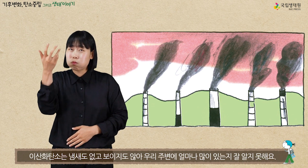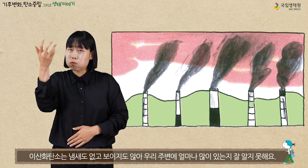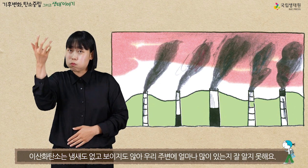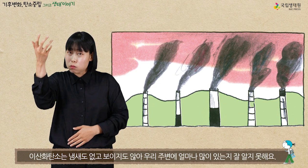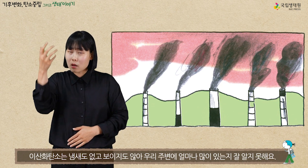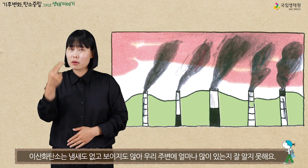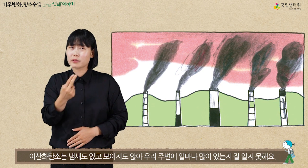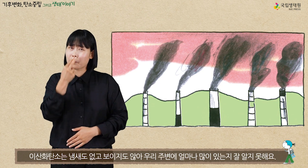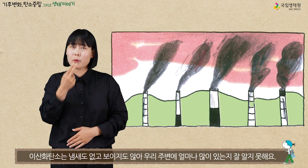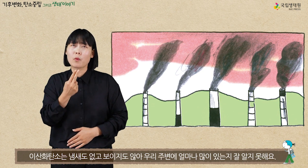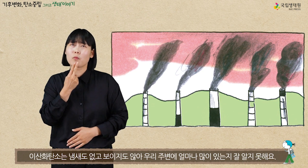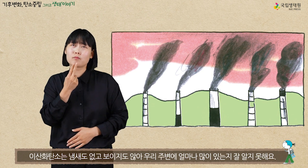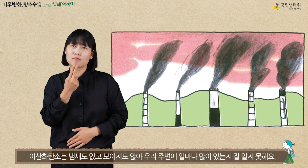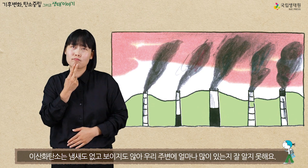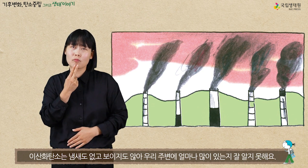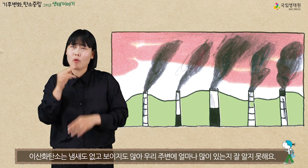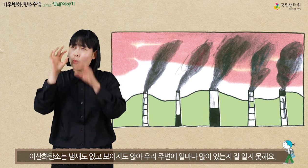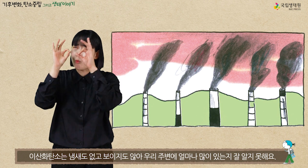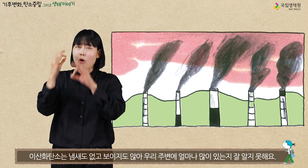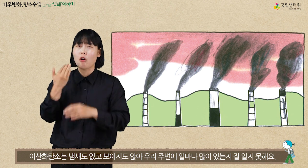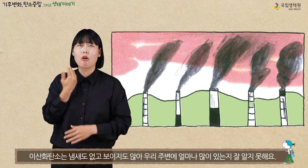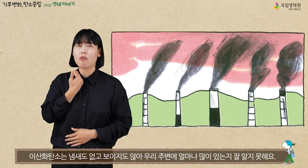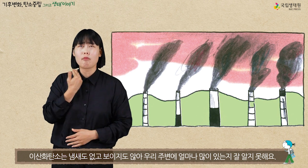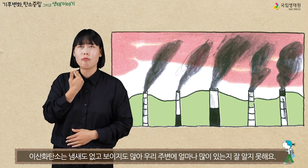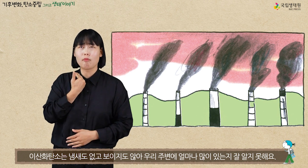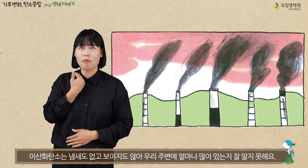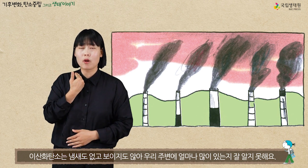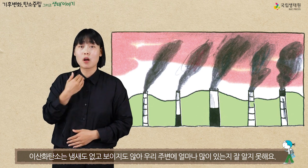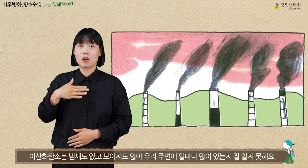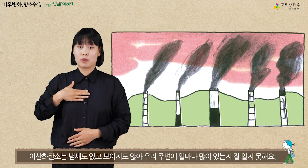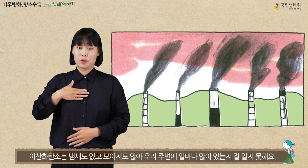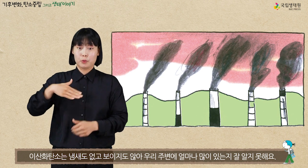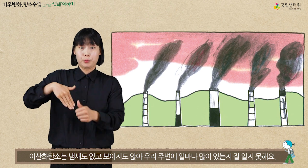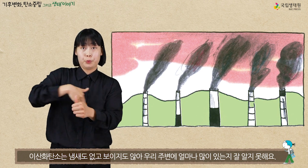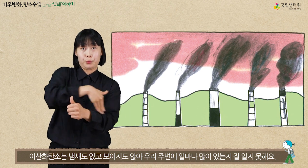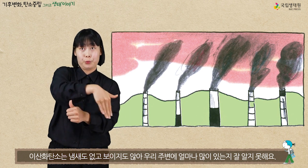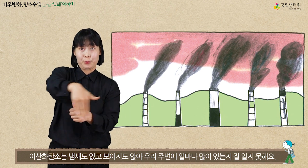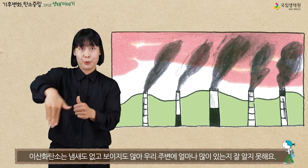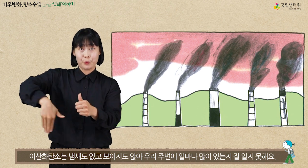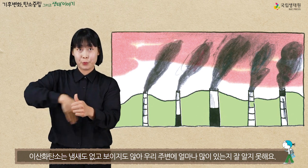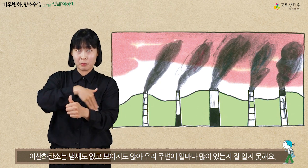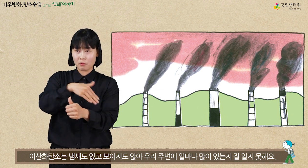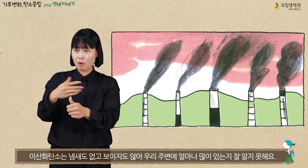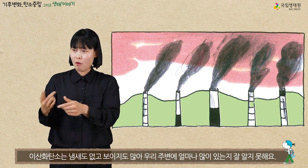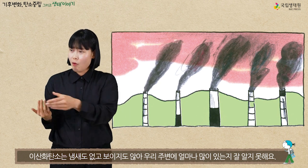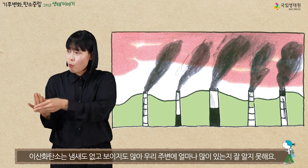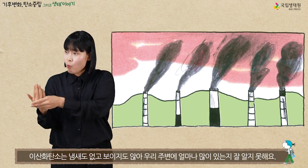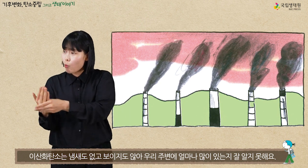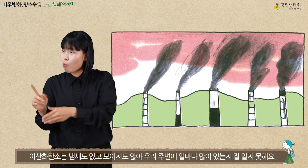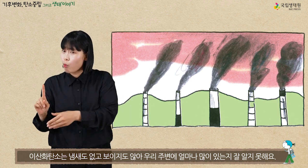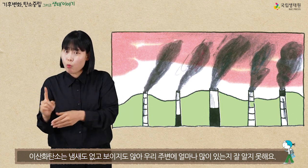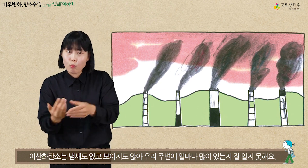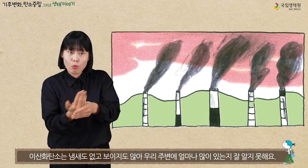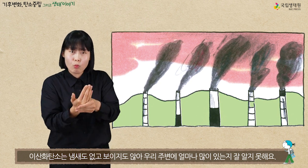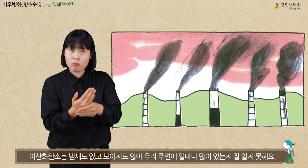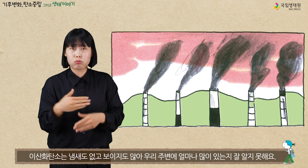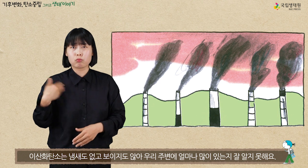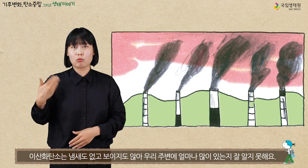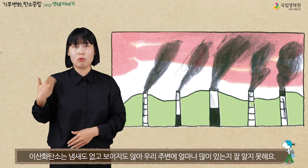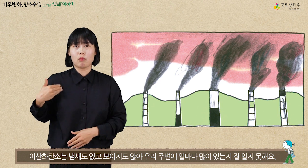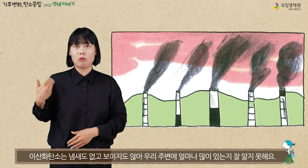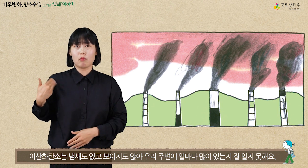이산화탄소는 냄새도 없고 보이지도 않아 우리 주변에 얼마나 많이 있는지 잘 알지 못해요.